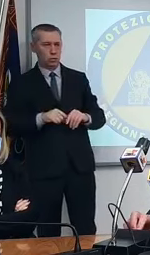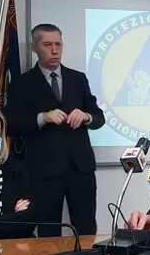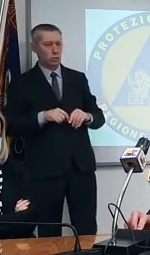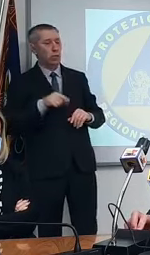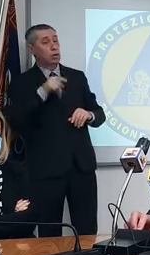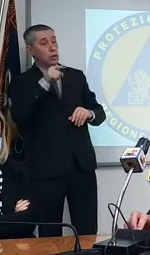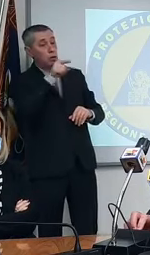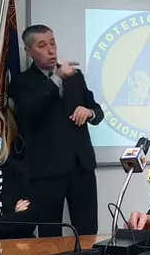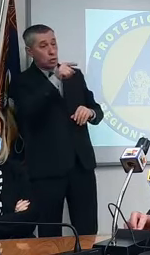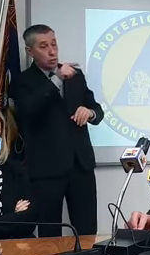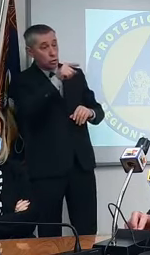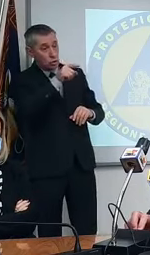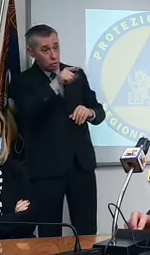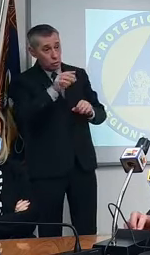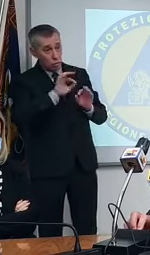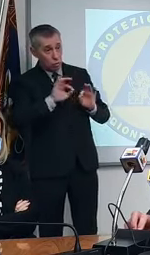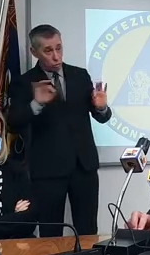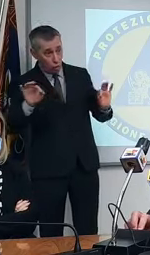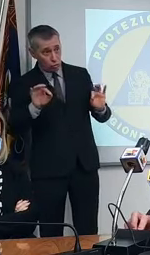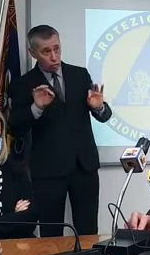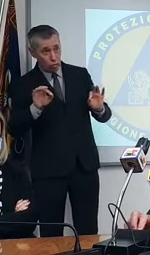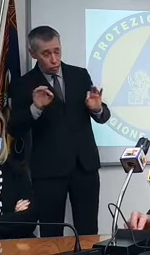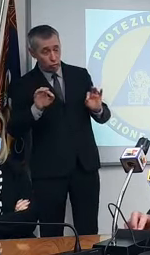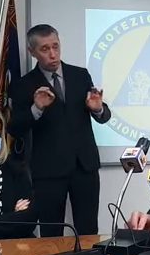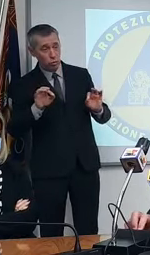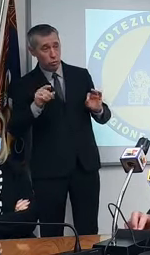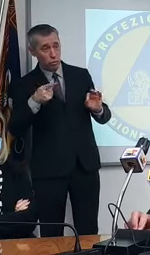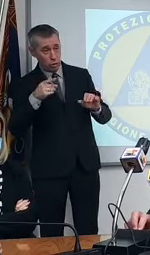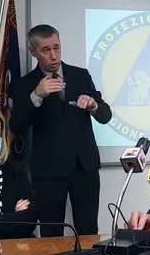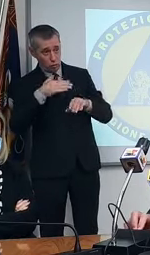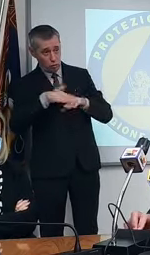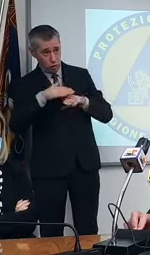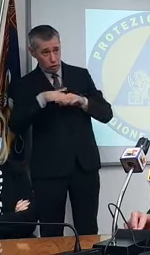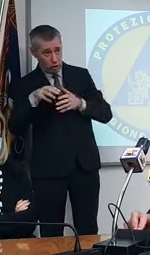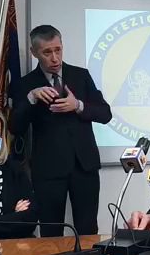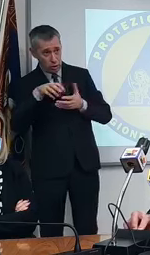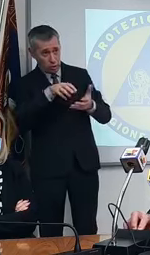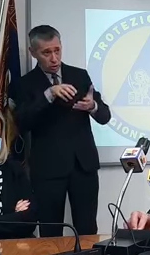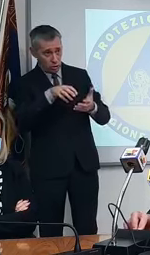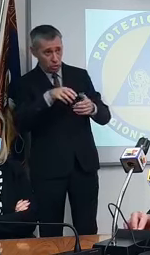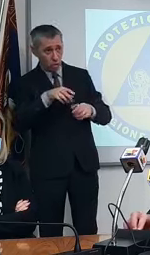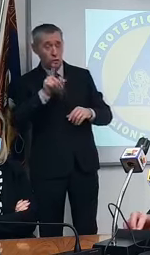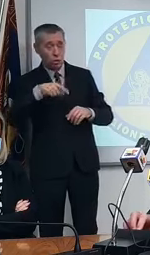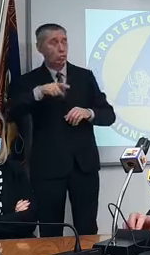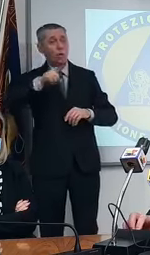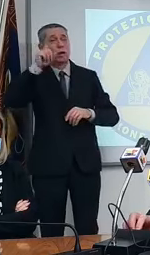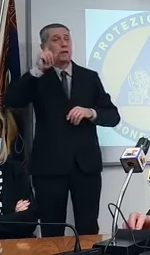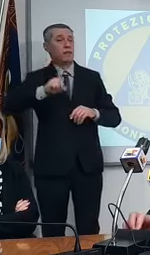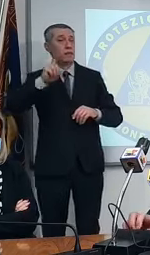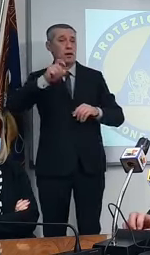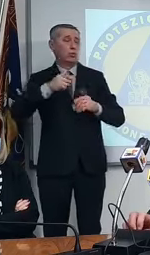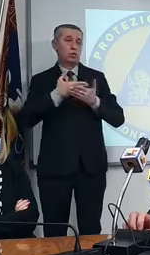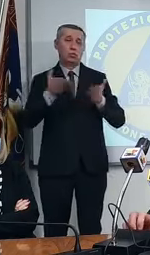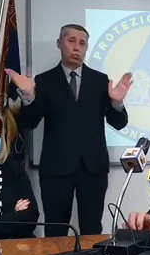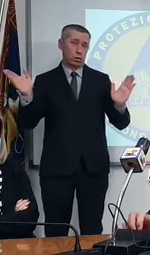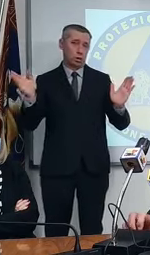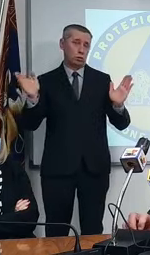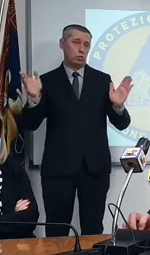di recovery anche il debito pubblico anche il debito pubblico si purché ci diano l'autonomia